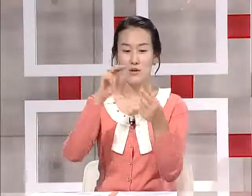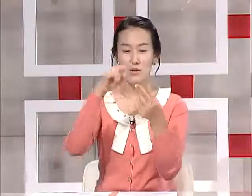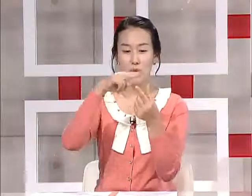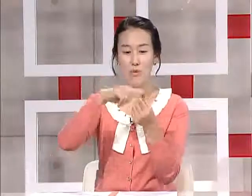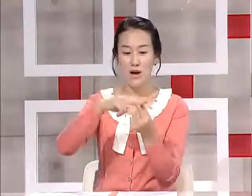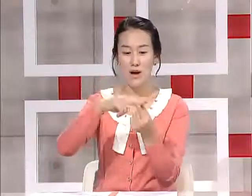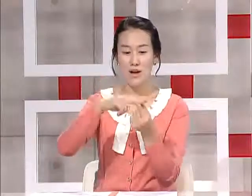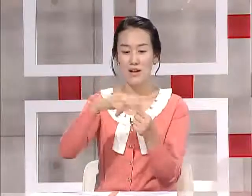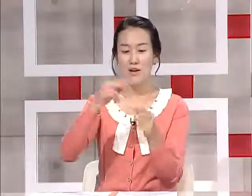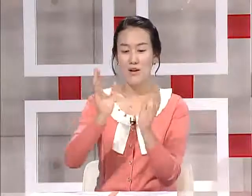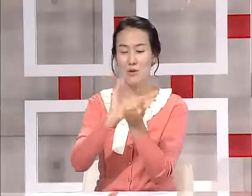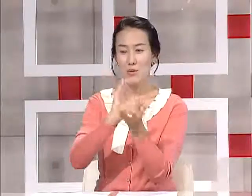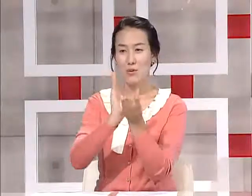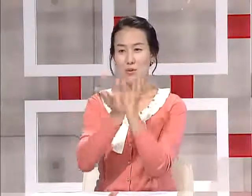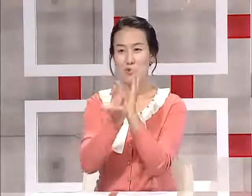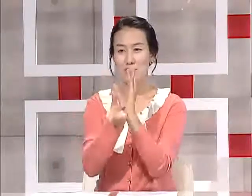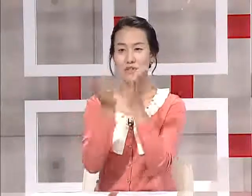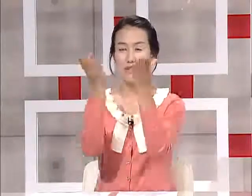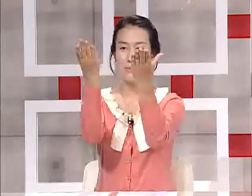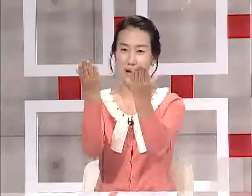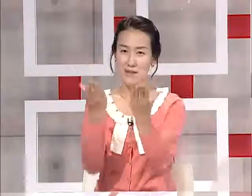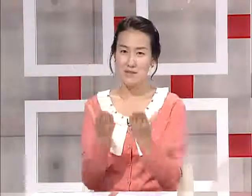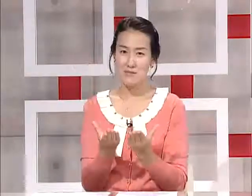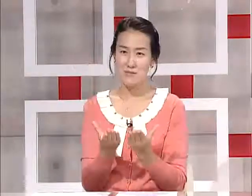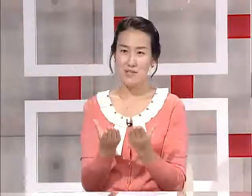만년필과 꽃을 받았습니다.